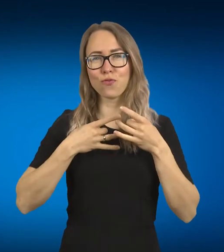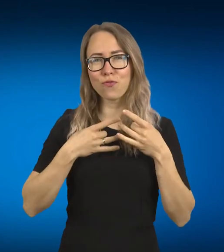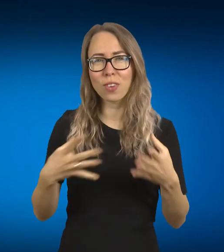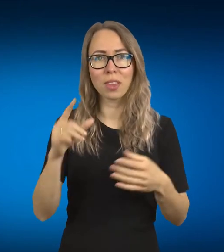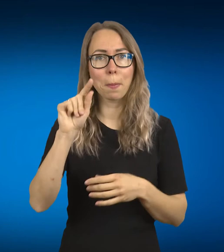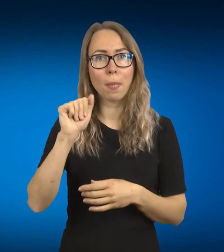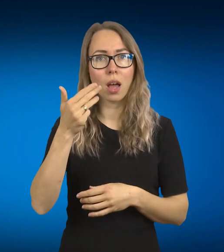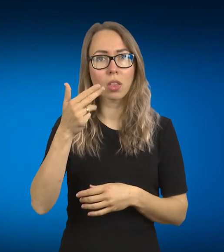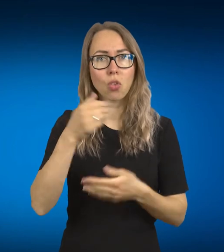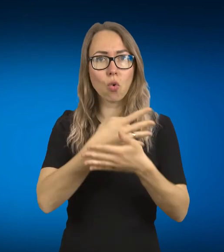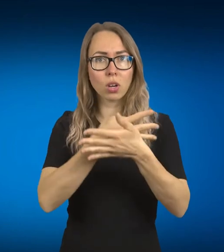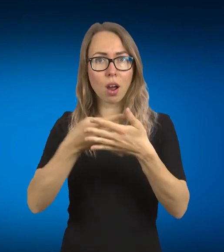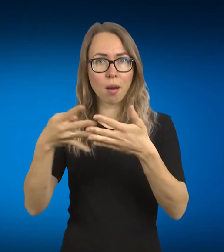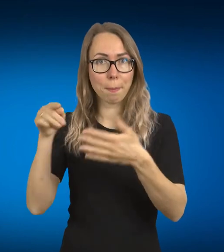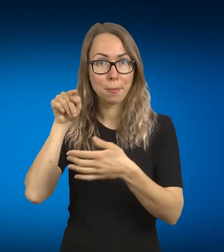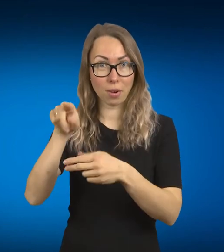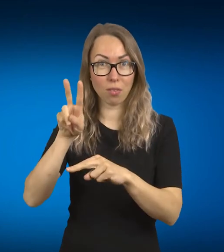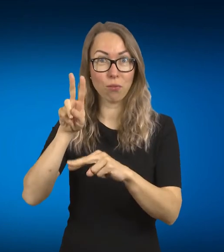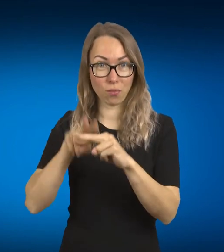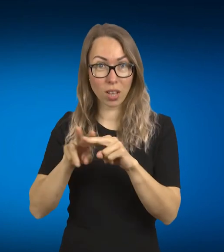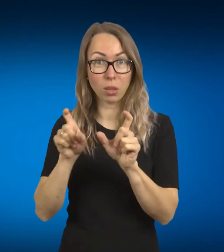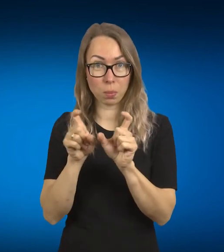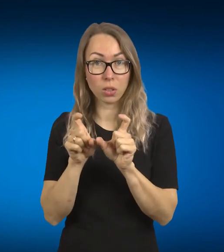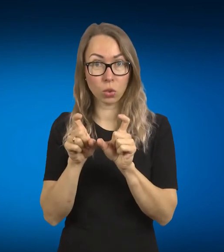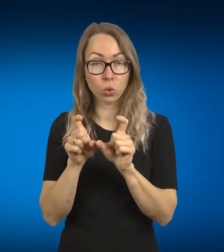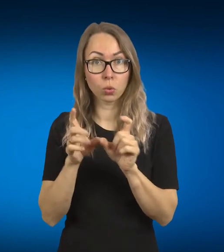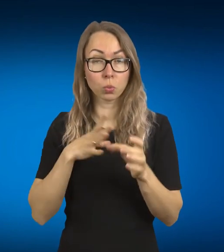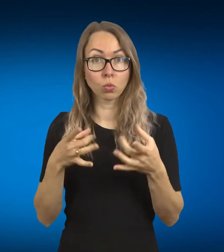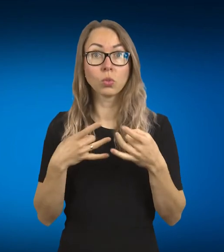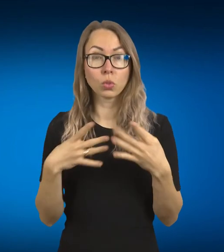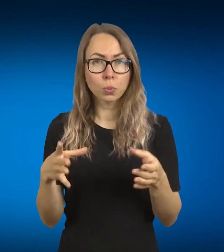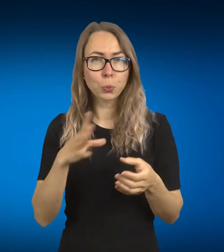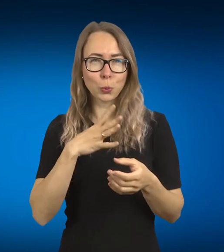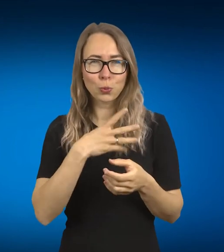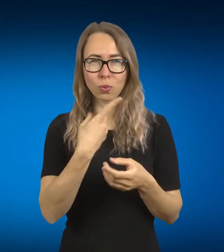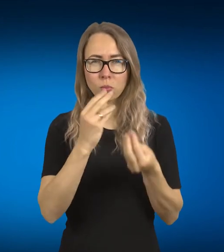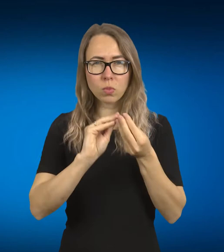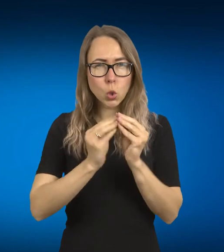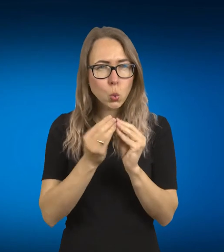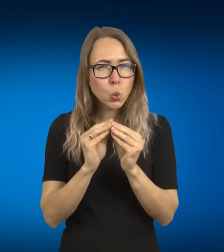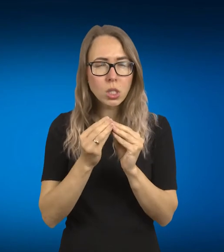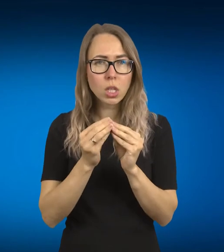Ir buvom jau parengę kaip ir, nu, tokis testinis modelis